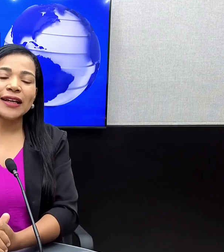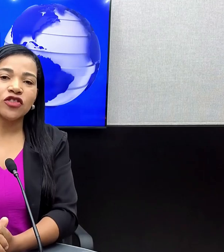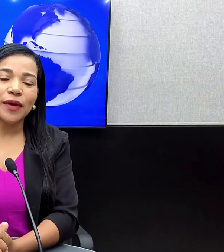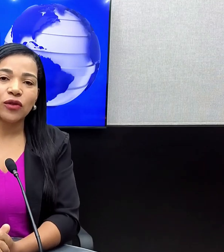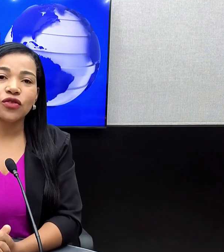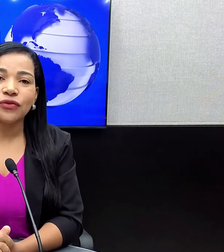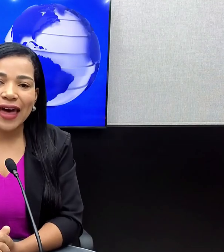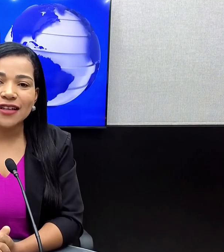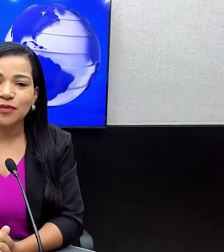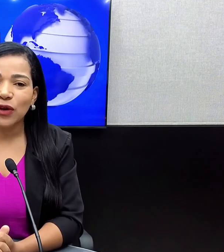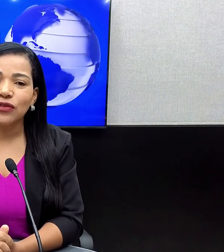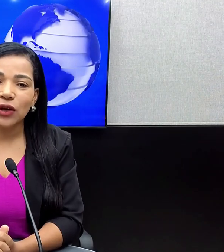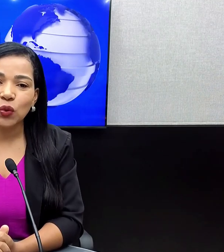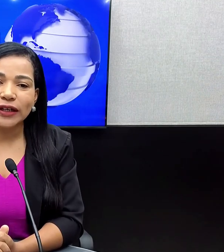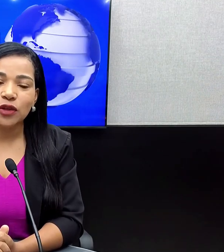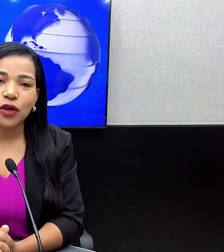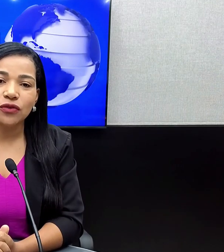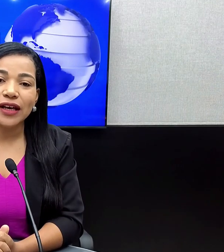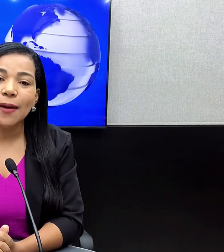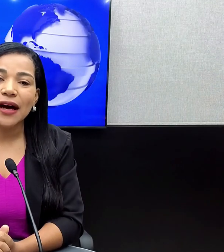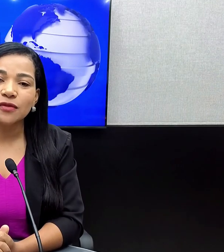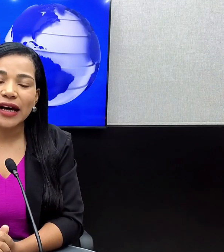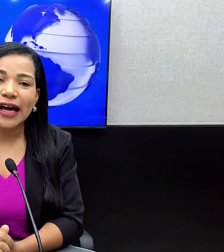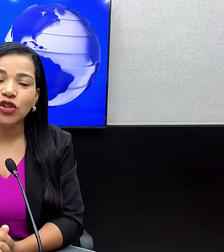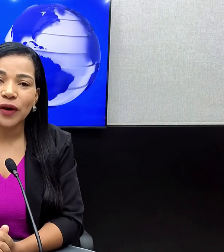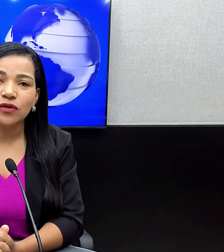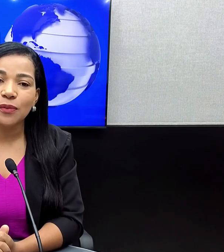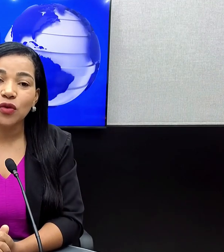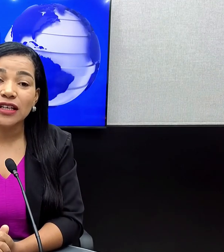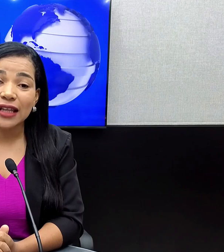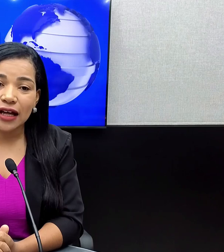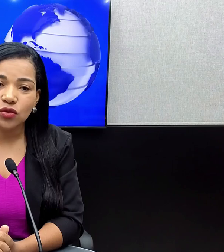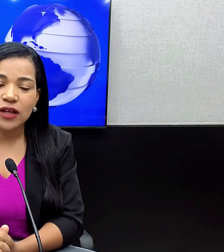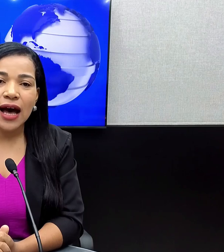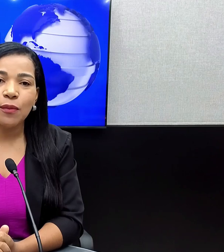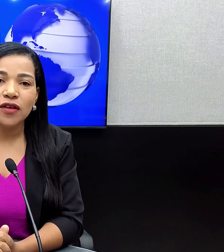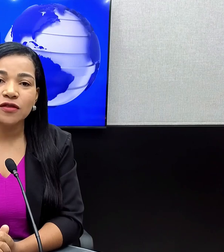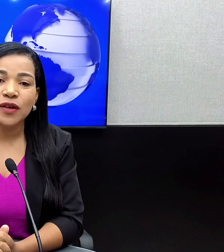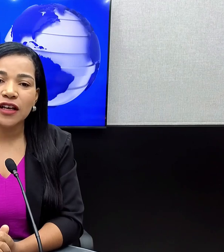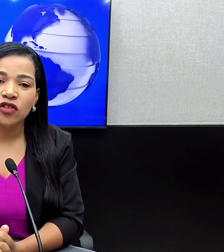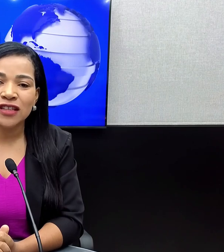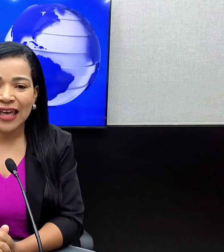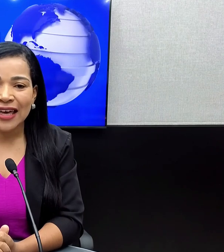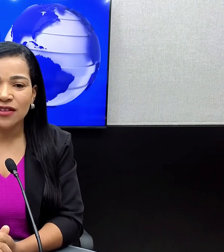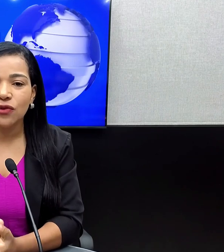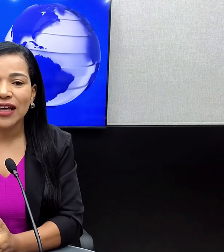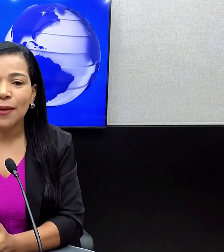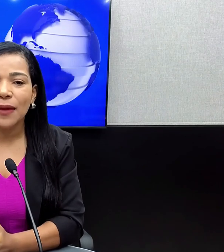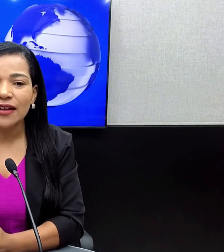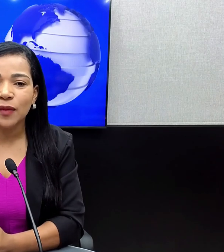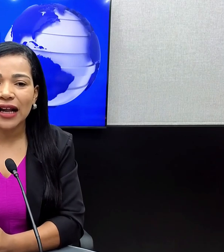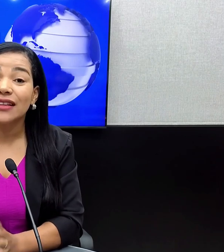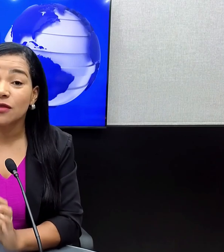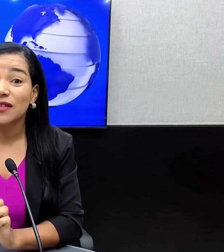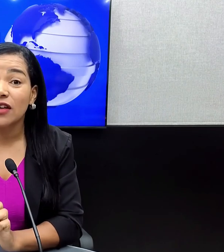E o planejamento de férias para o final do ano pode ficar mais barato para os aposentados. Após as passagens aéreas, vão